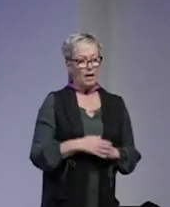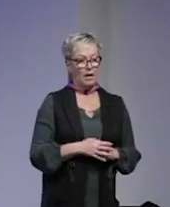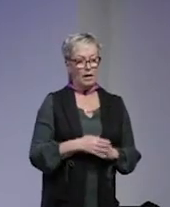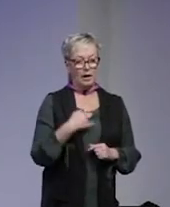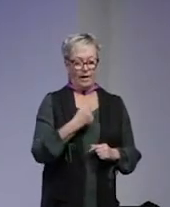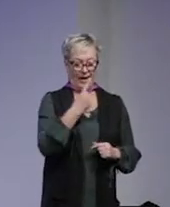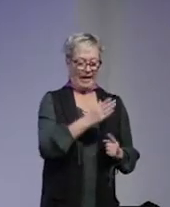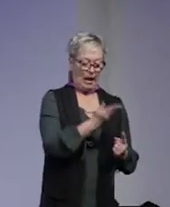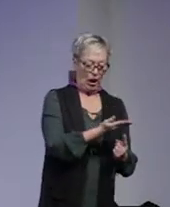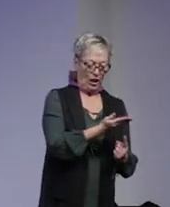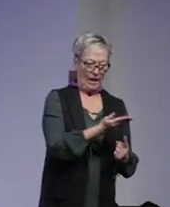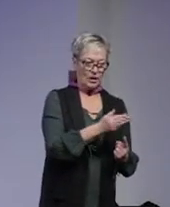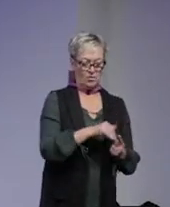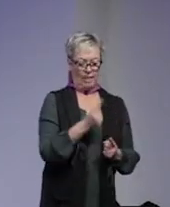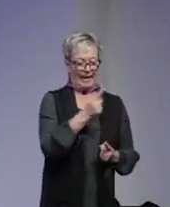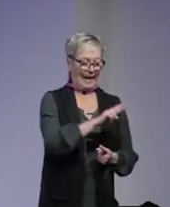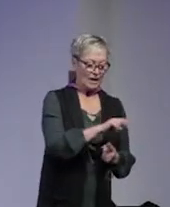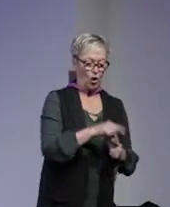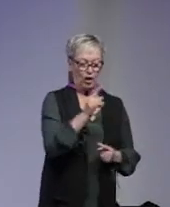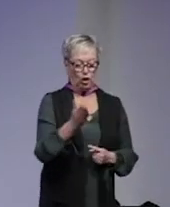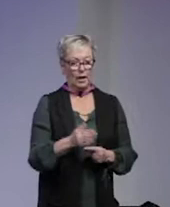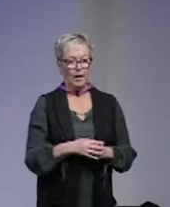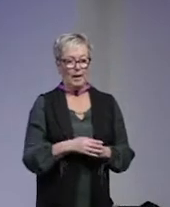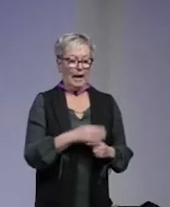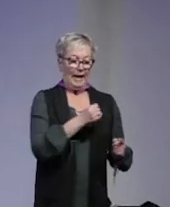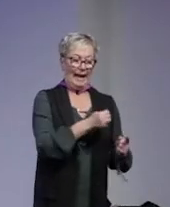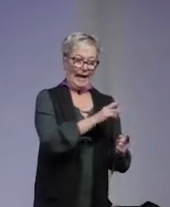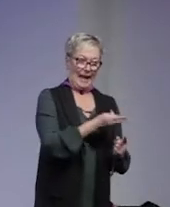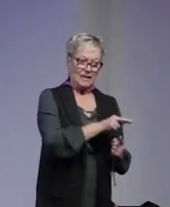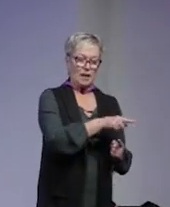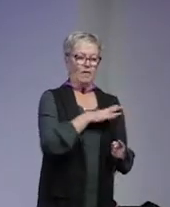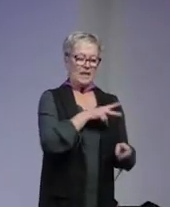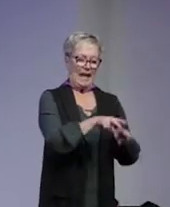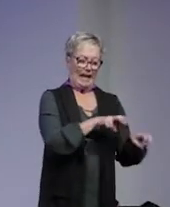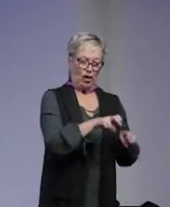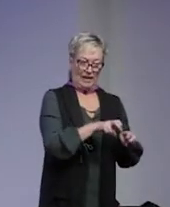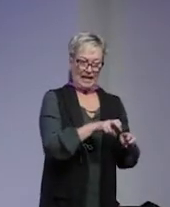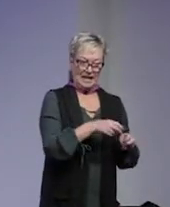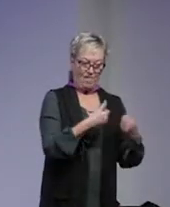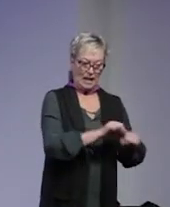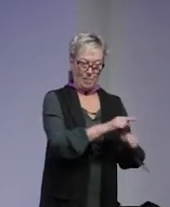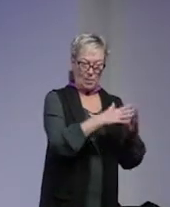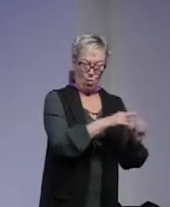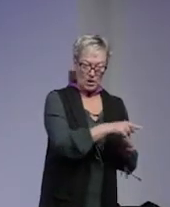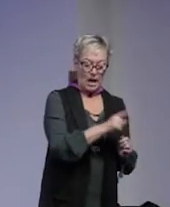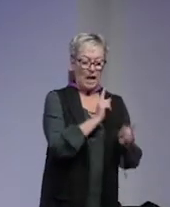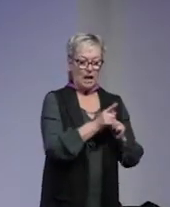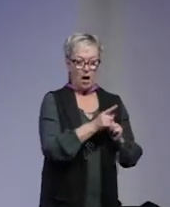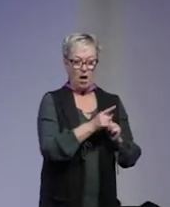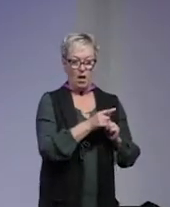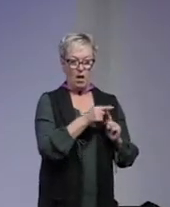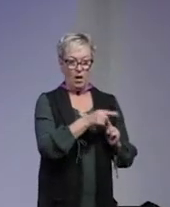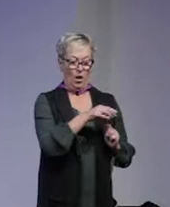X och en i Y då var det mycket om att i moskén i X där förekom det rekryteringsverksamheter det är ju främst kanske as